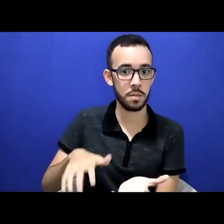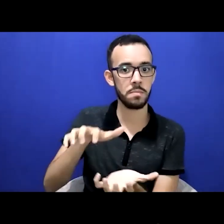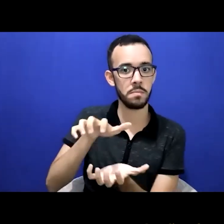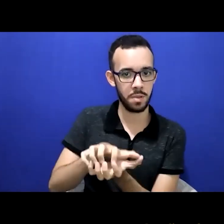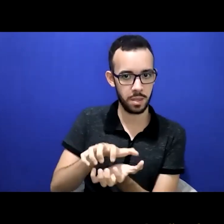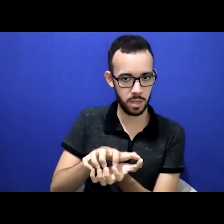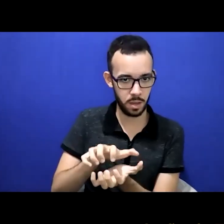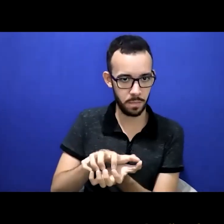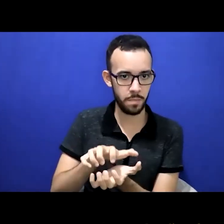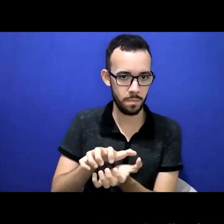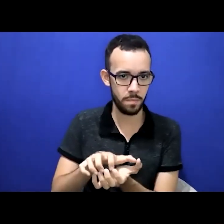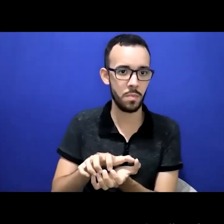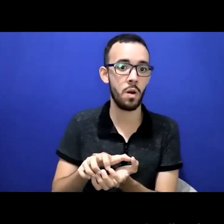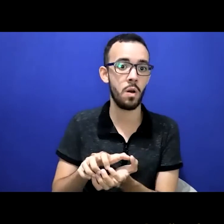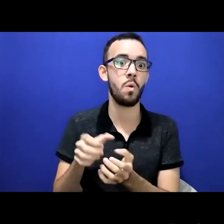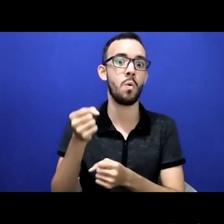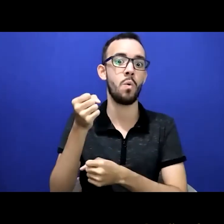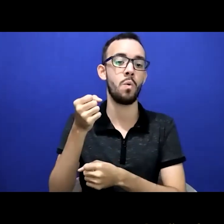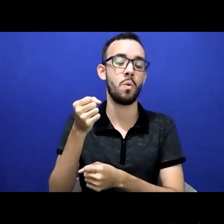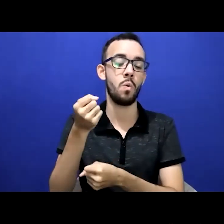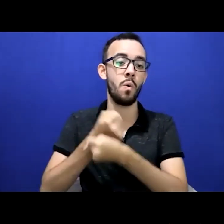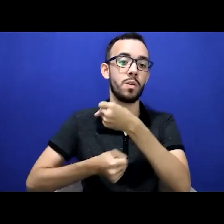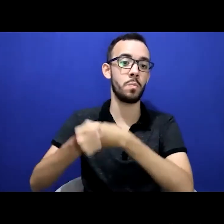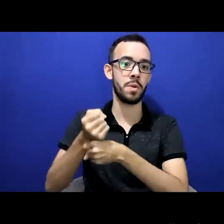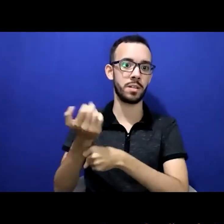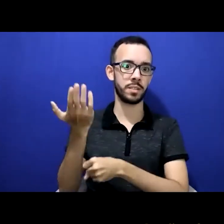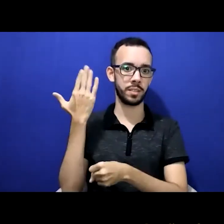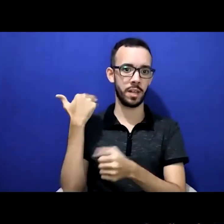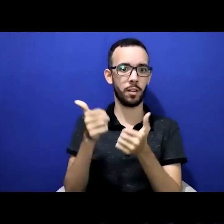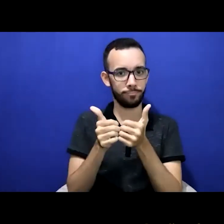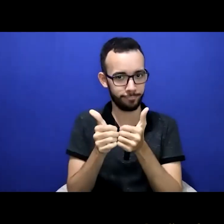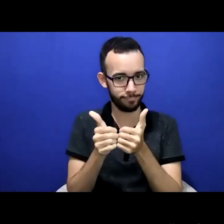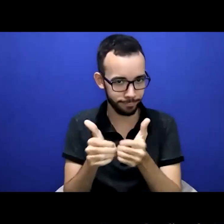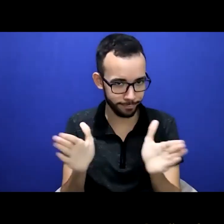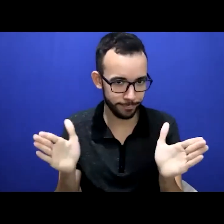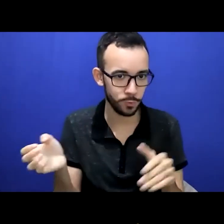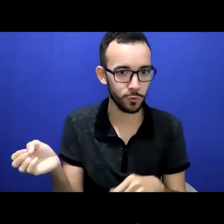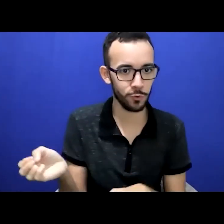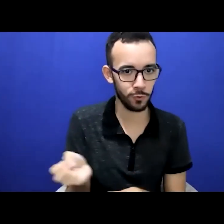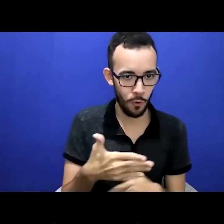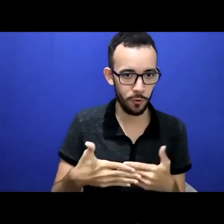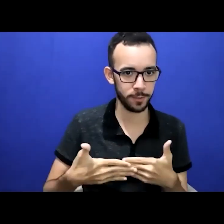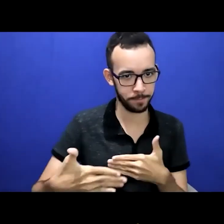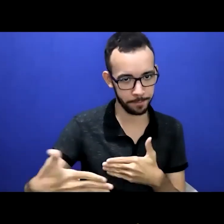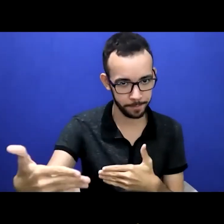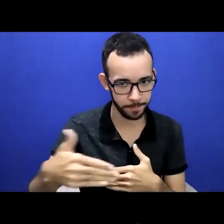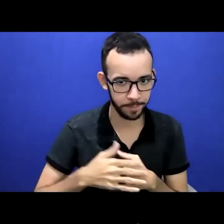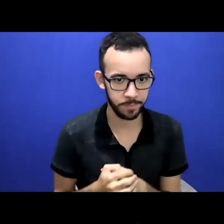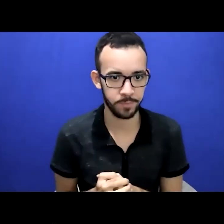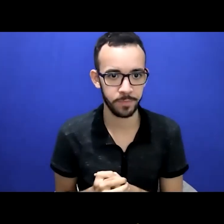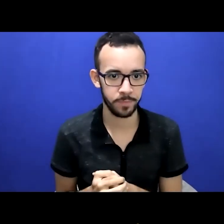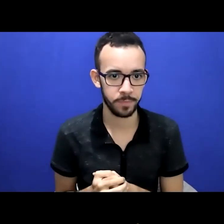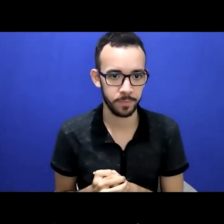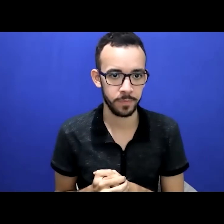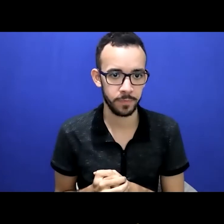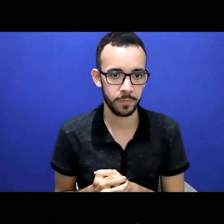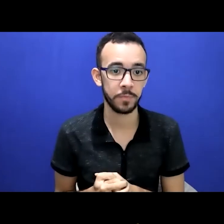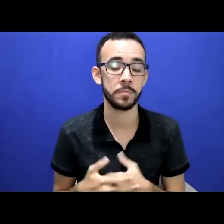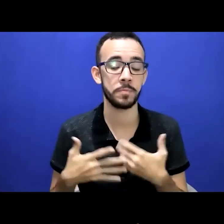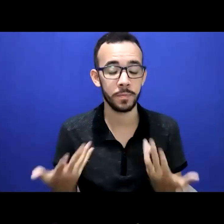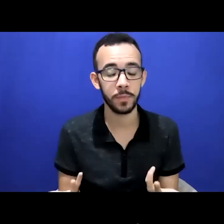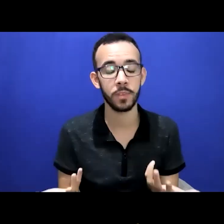Atiusp, que é a Associação de Tradutores, Intérpretes e Guias e Intérpretes de Pernambuco. Ano passado, essa